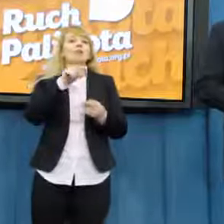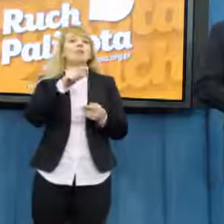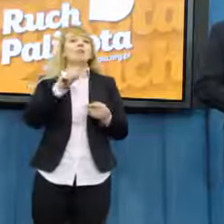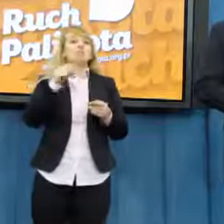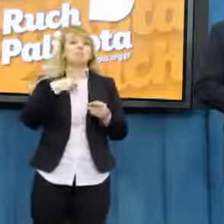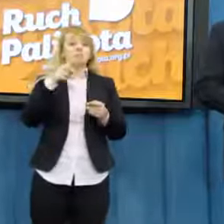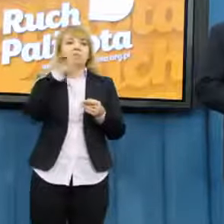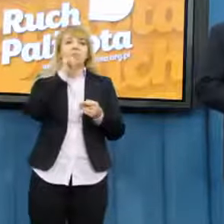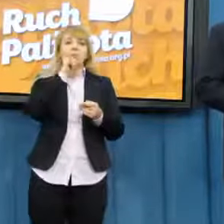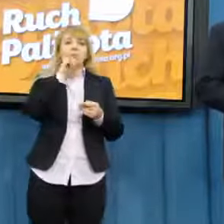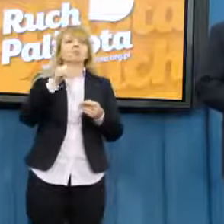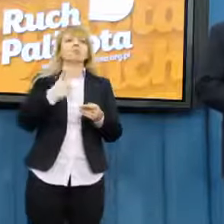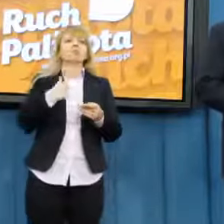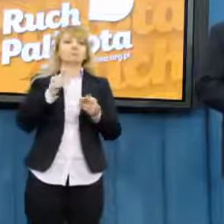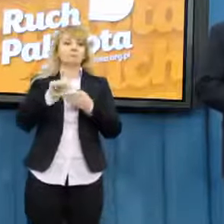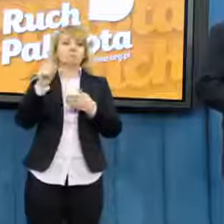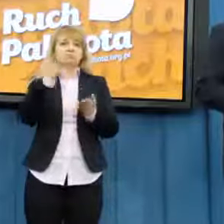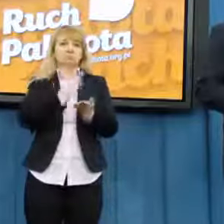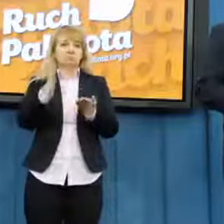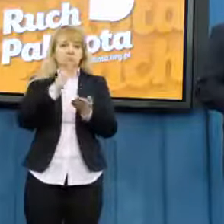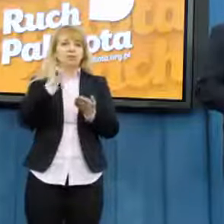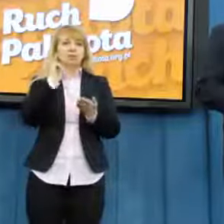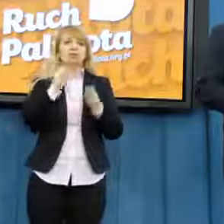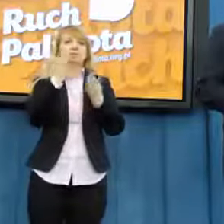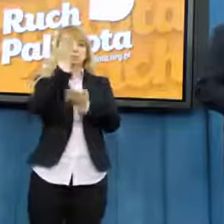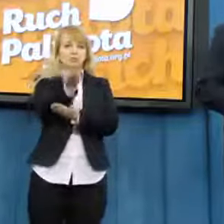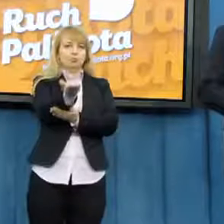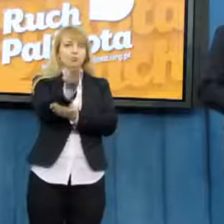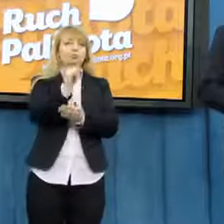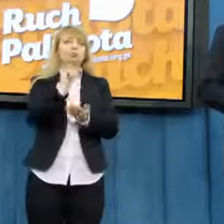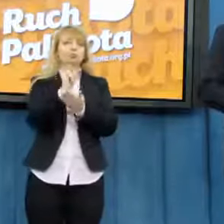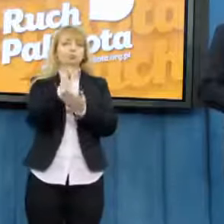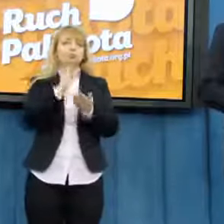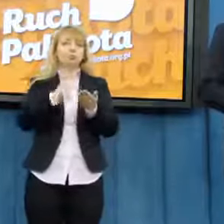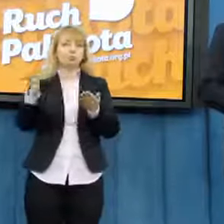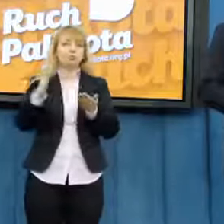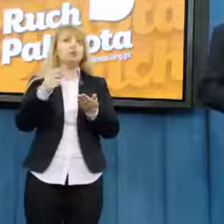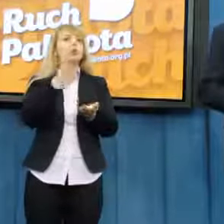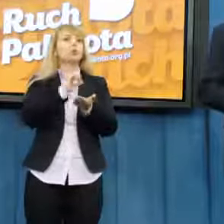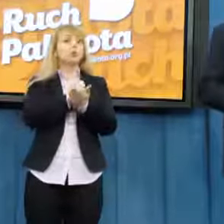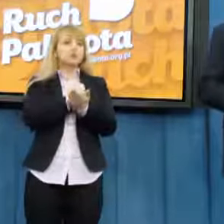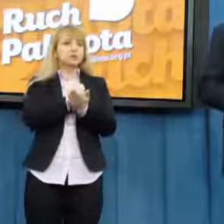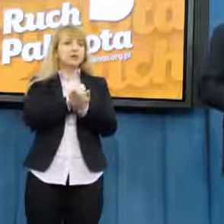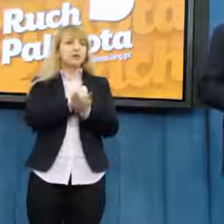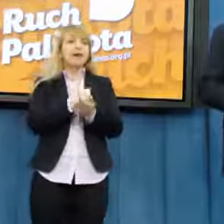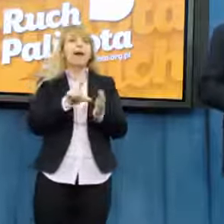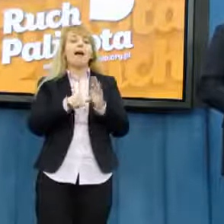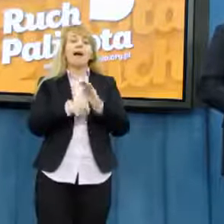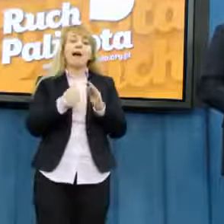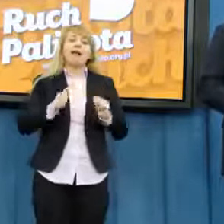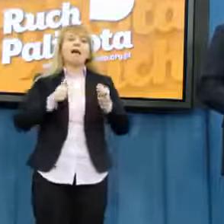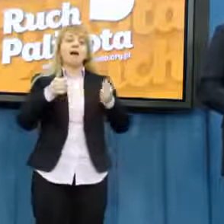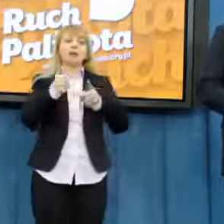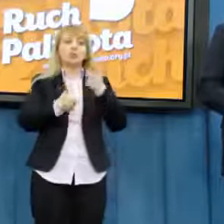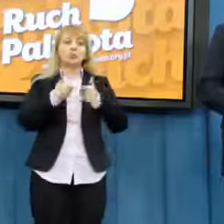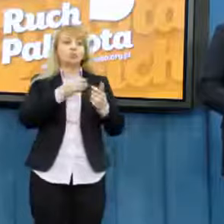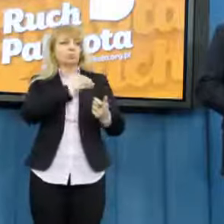przygotował i złożył taki projekt ustawy. Ale żeby być